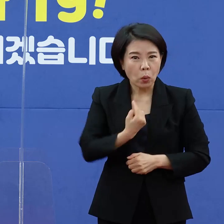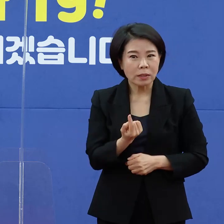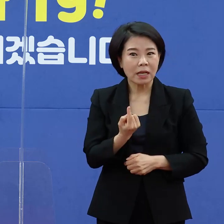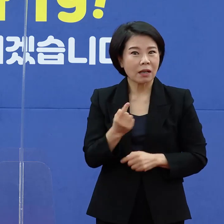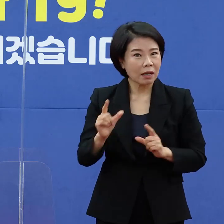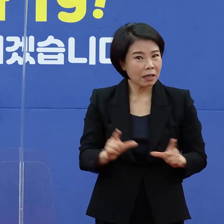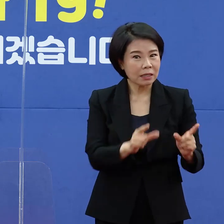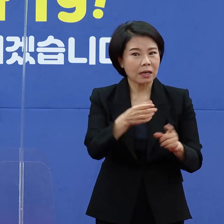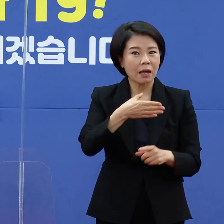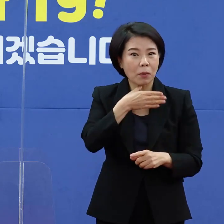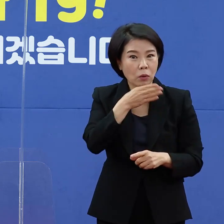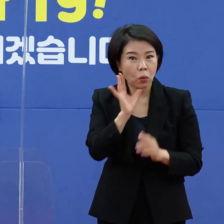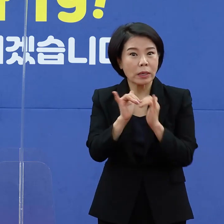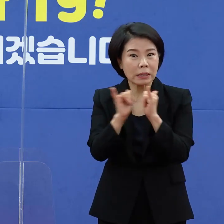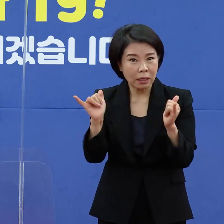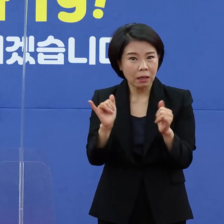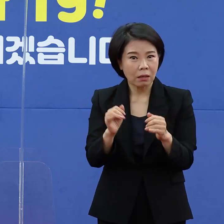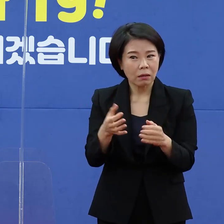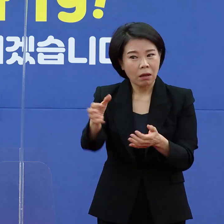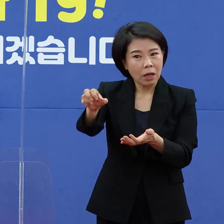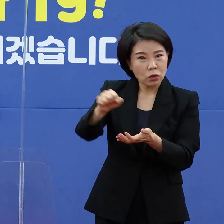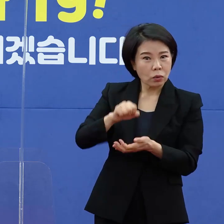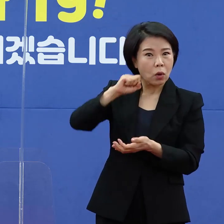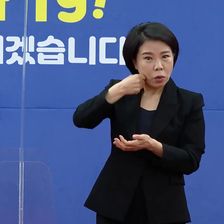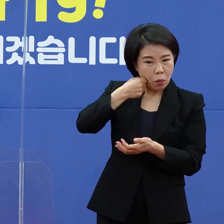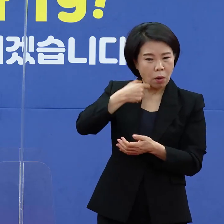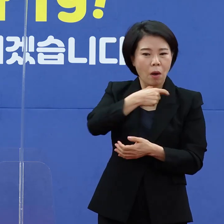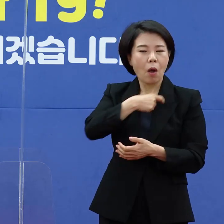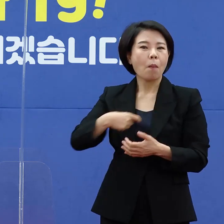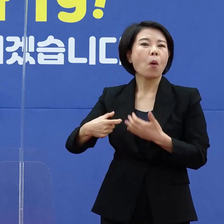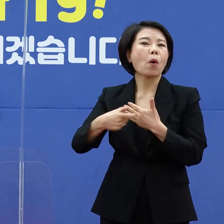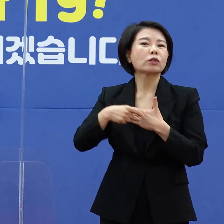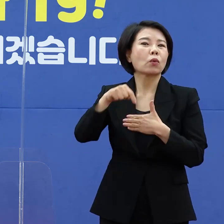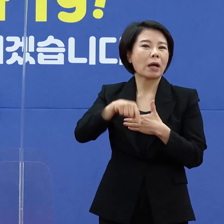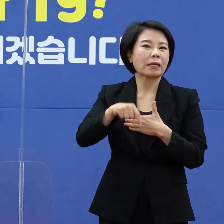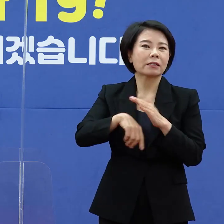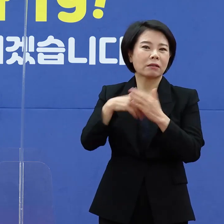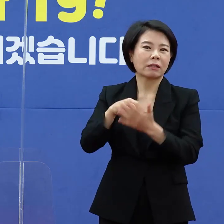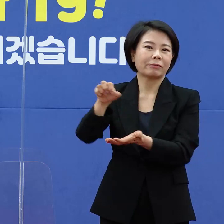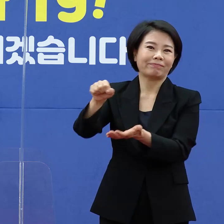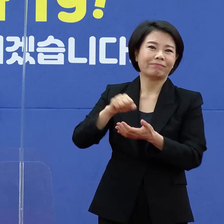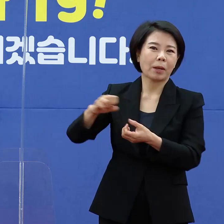노인 등 수령이 어려운 경우에는 보건소에서 배송을 하게 됩니다.